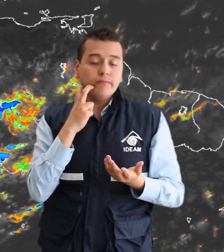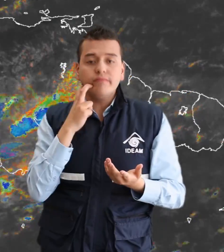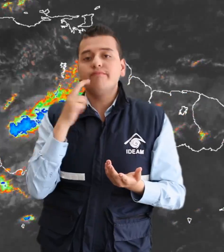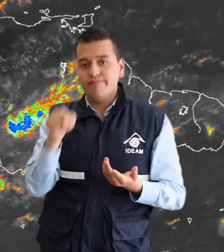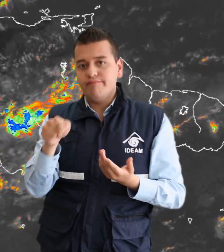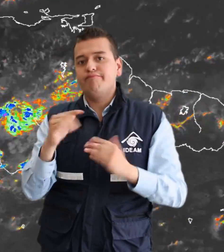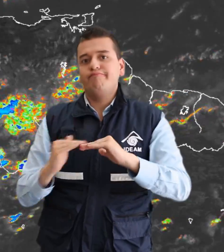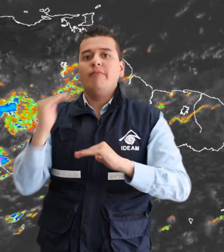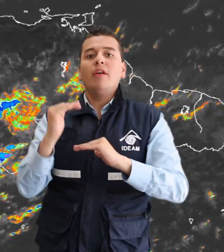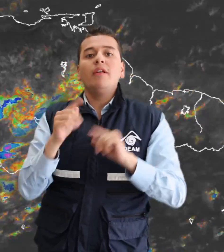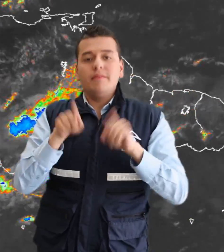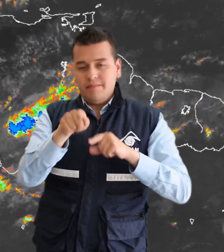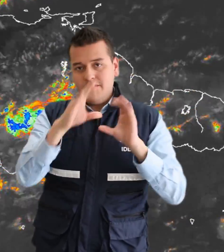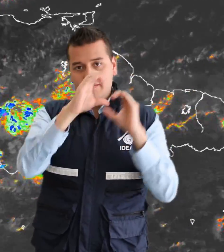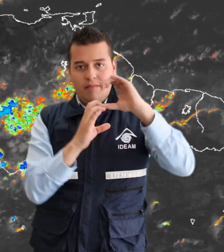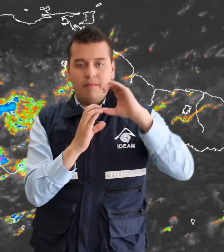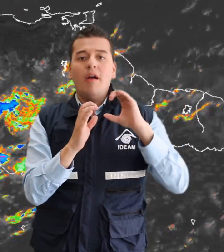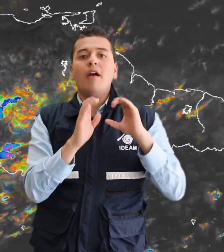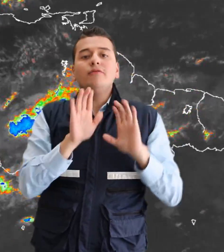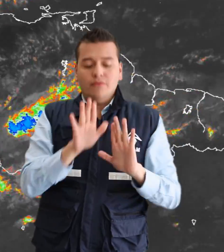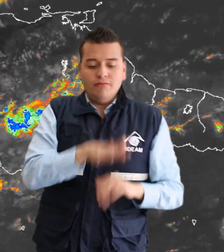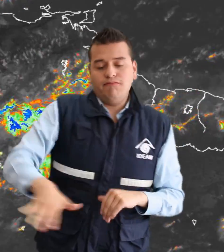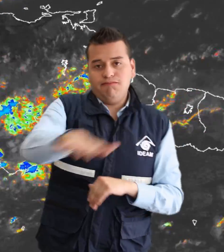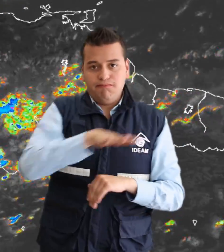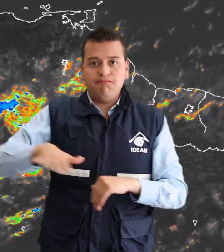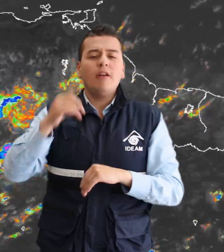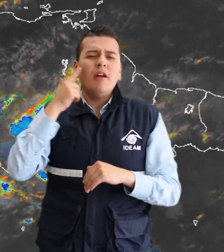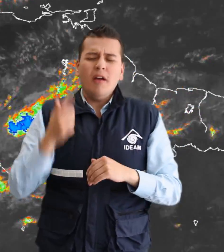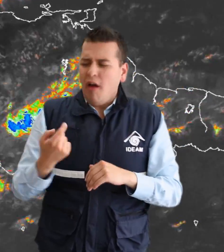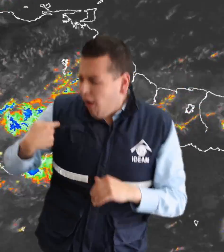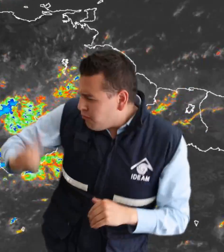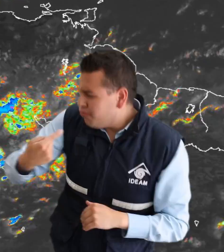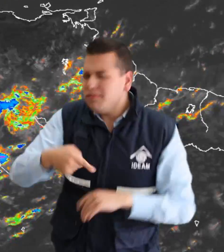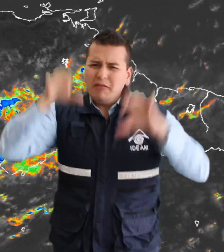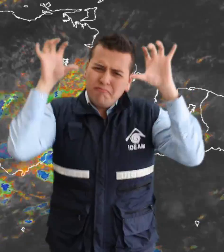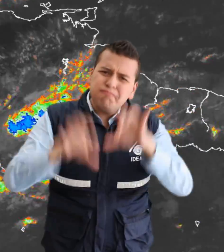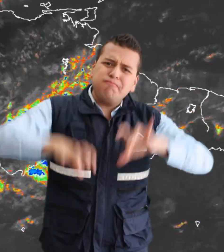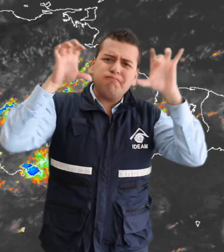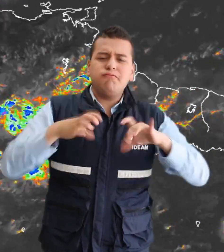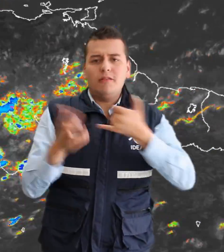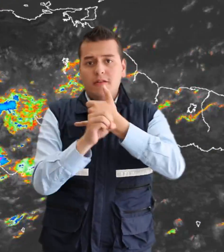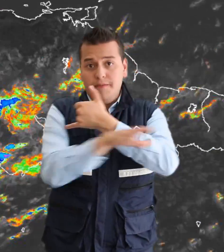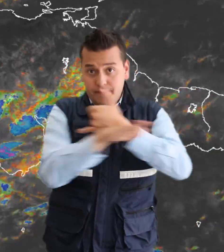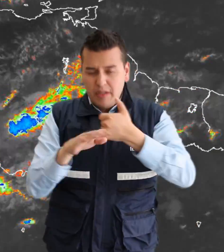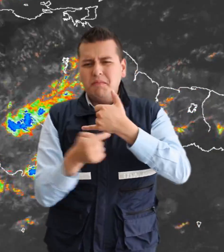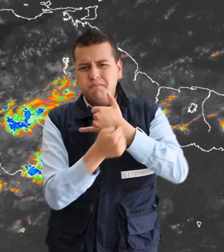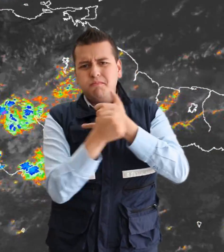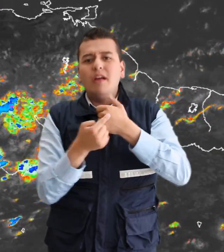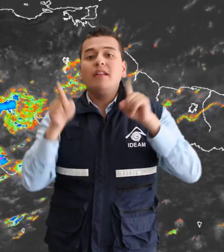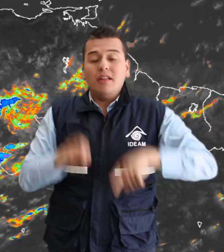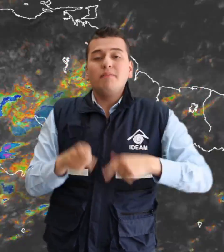y también sobre el valle del Cauca. En las últimas horas se han activado las precipitaciones a lo largo de la región Orinoquia y sobre